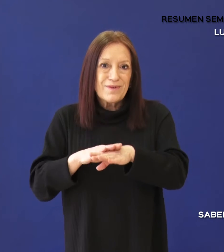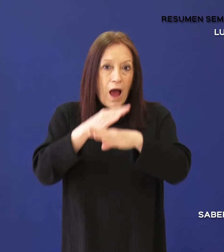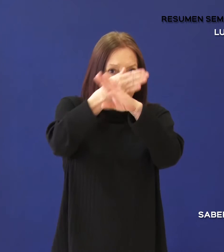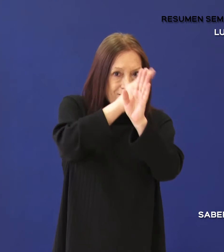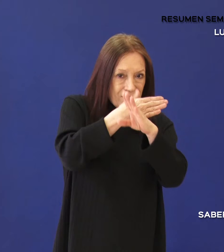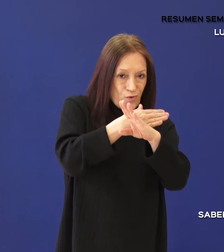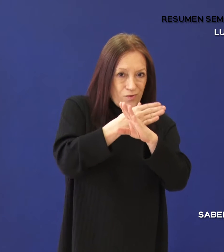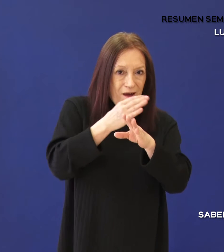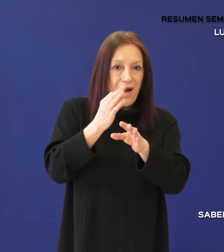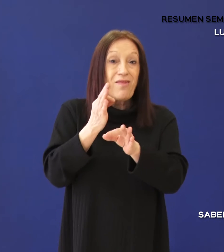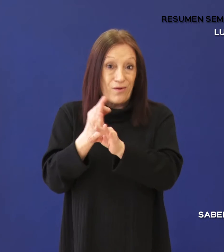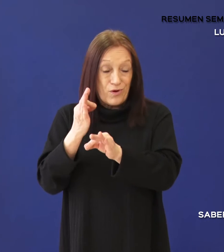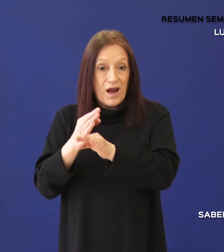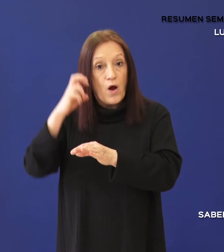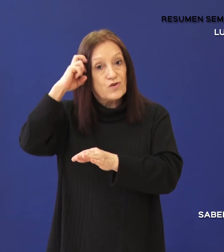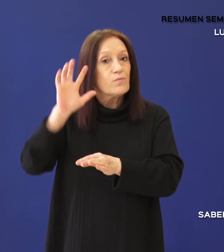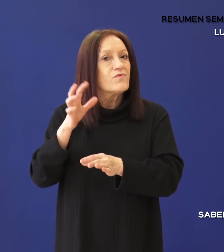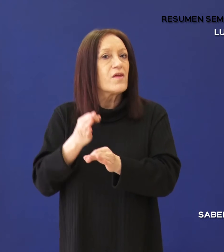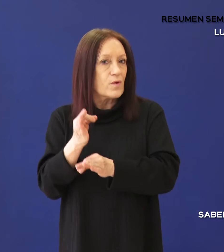Escolar del Consejo Provincial de Educación.